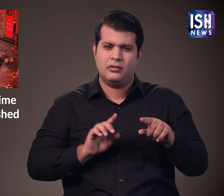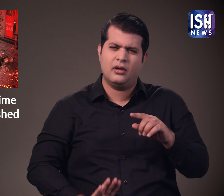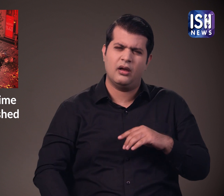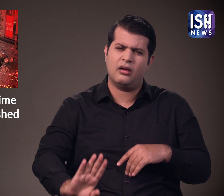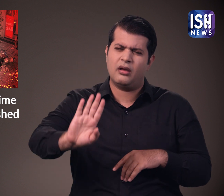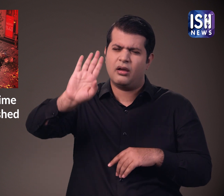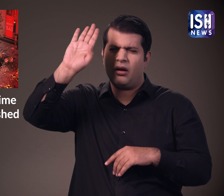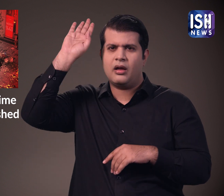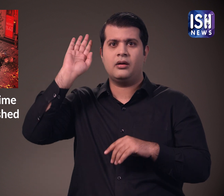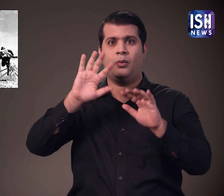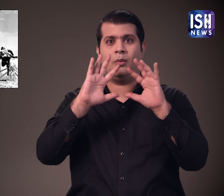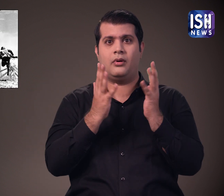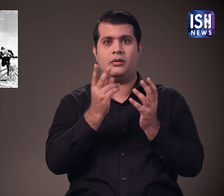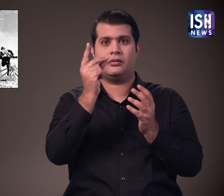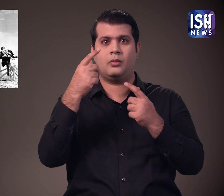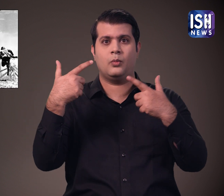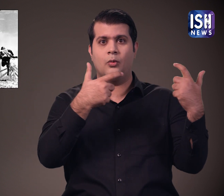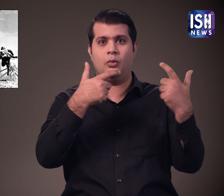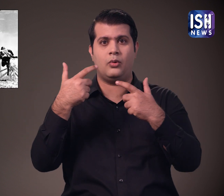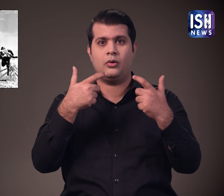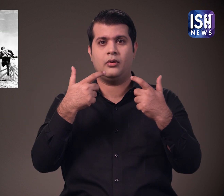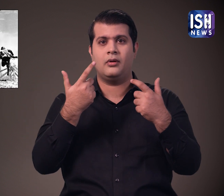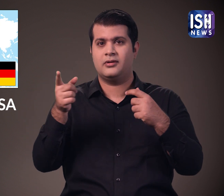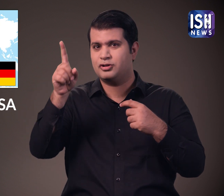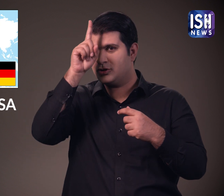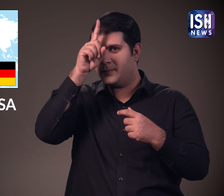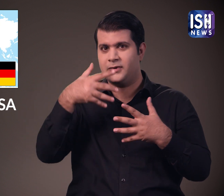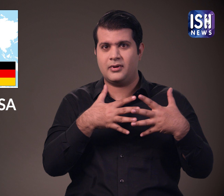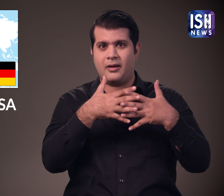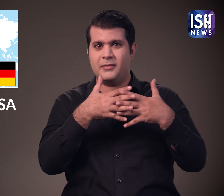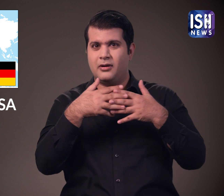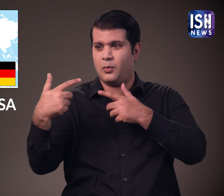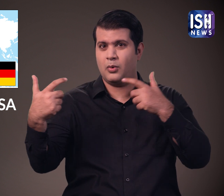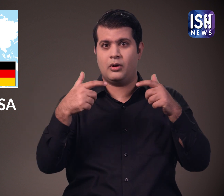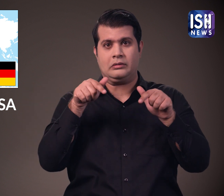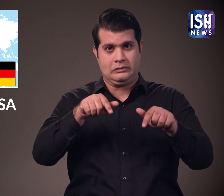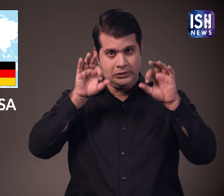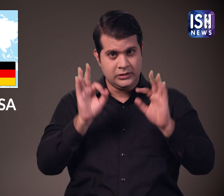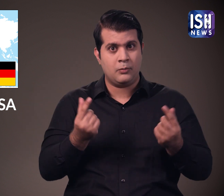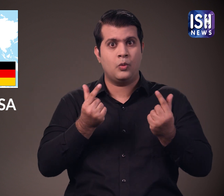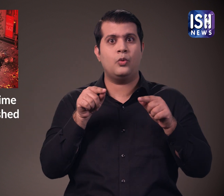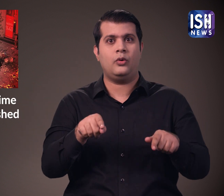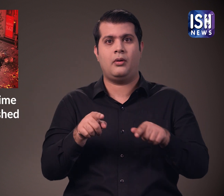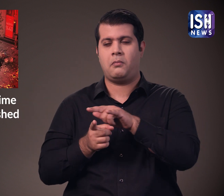दोनों एयरकाफ का इस्तमाल अमेरिका ने जर्मनी के खिलाफ दूसरे विश्वयूत के दौरान किया था।